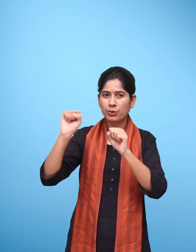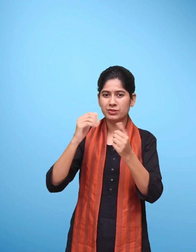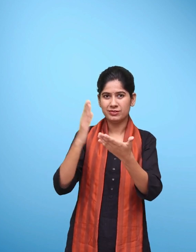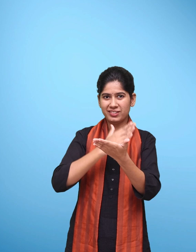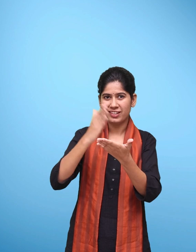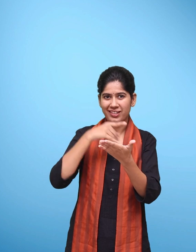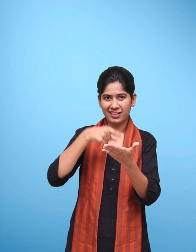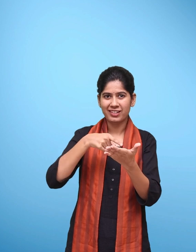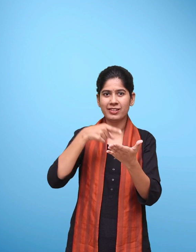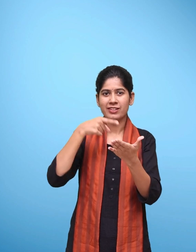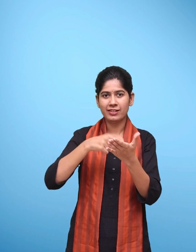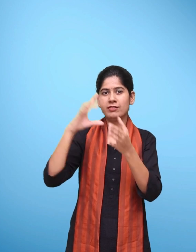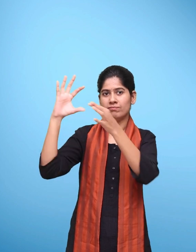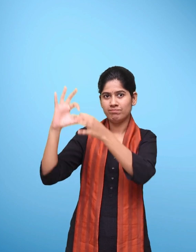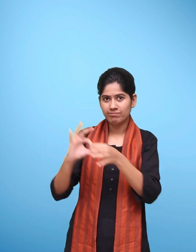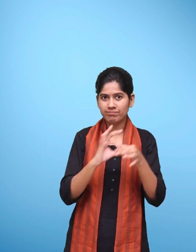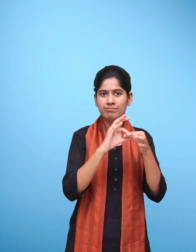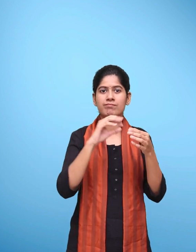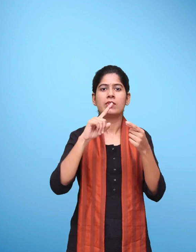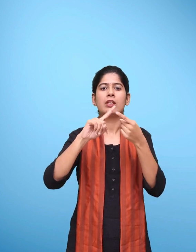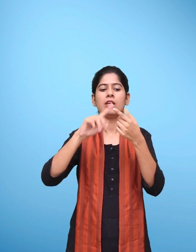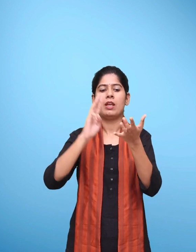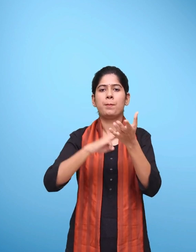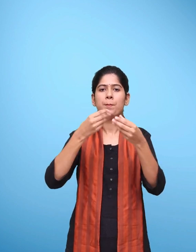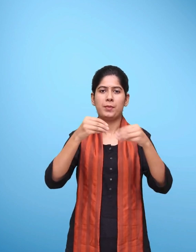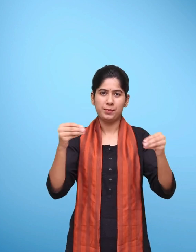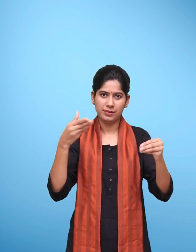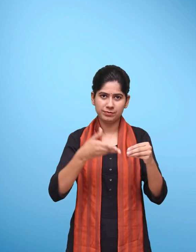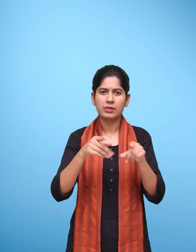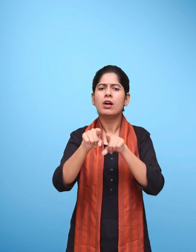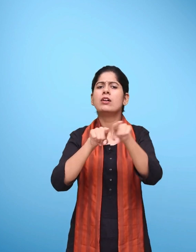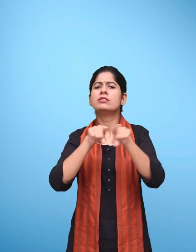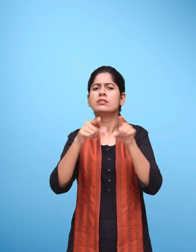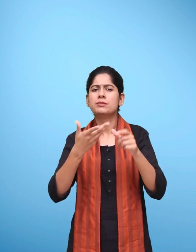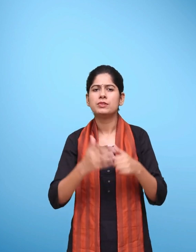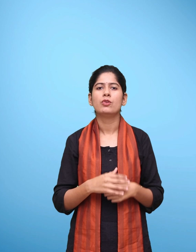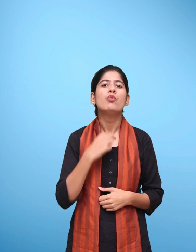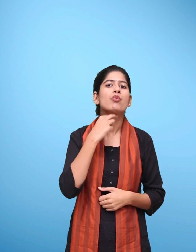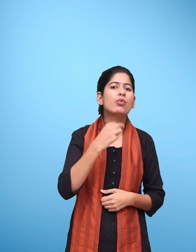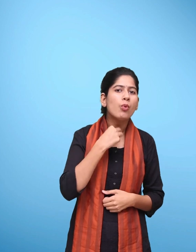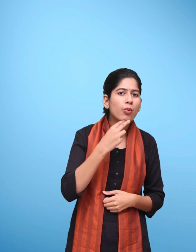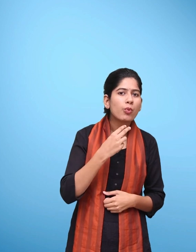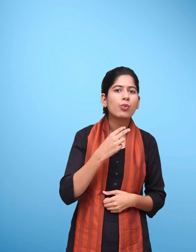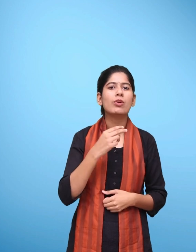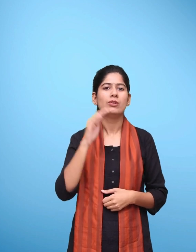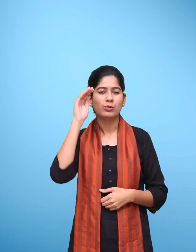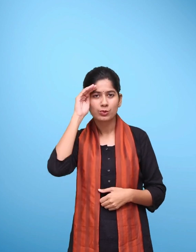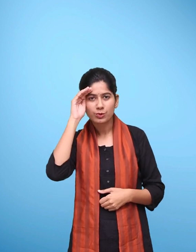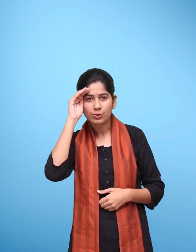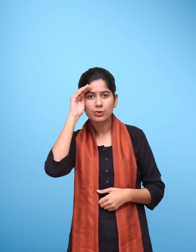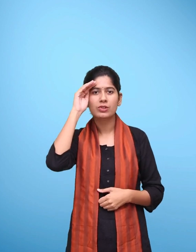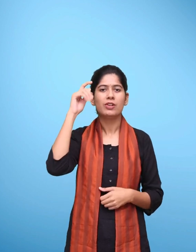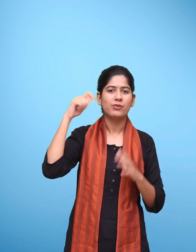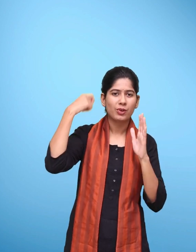यह आपको अध्याय में दिये गए विशयों से संबंधित ई सामगरी जैसे ऑडियो, वीडियो, मल्टिमीडिया,